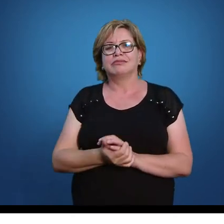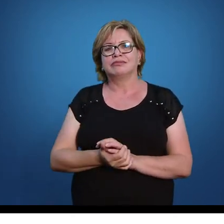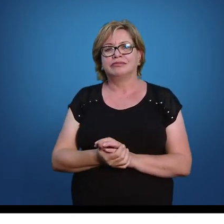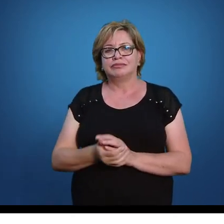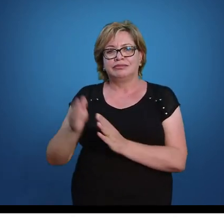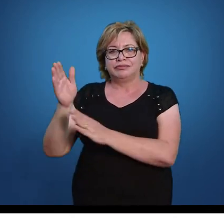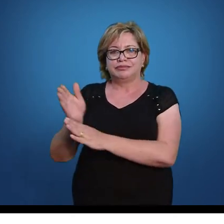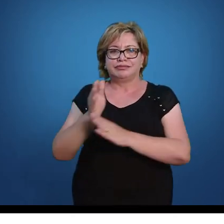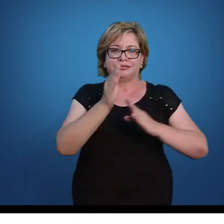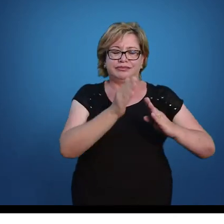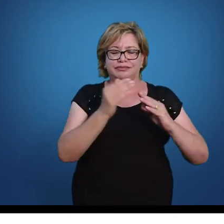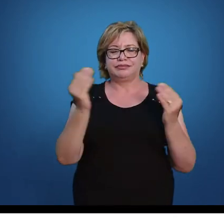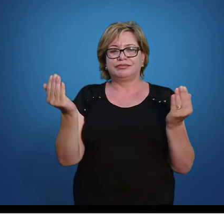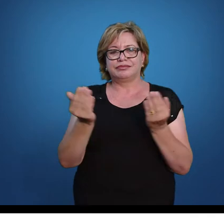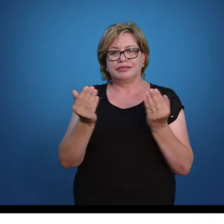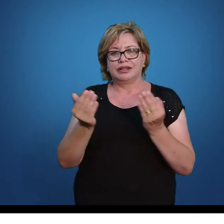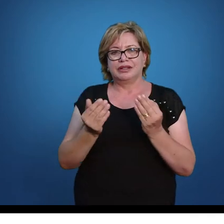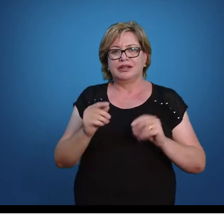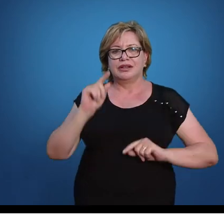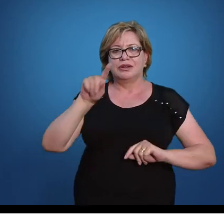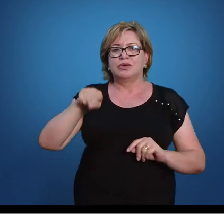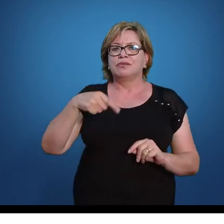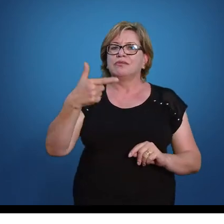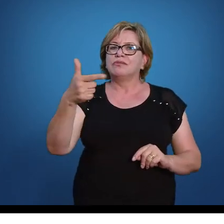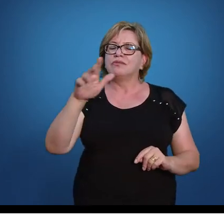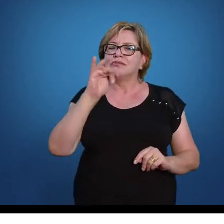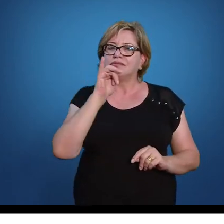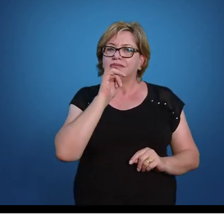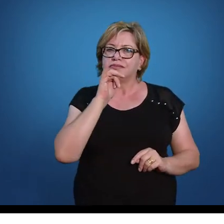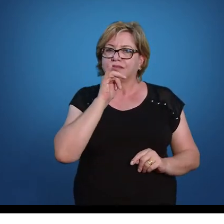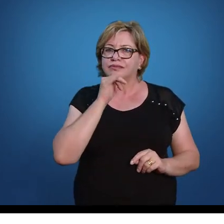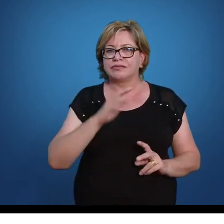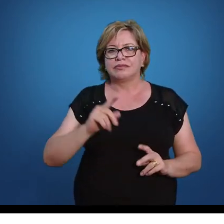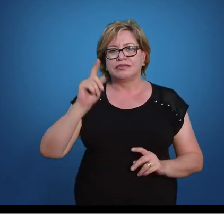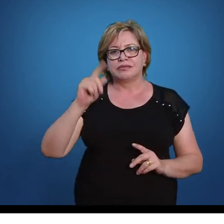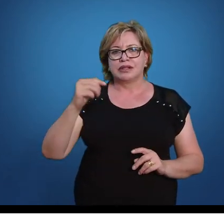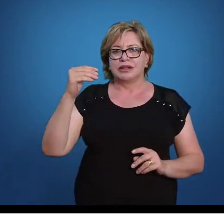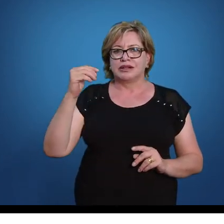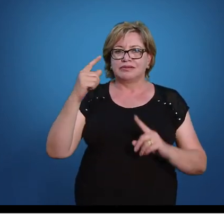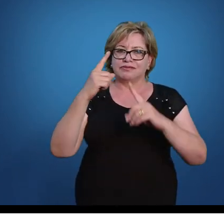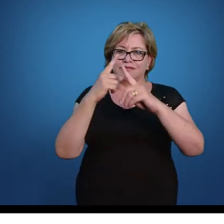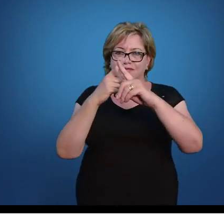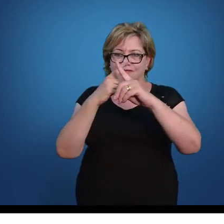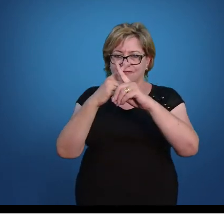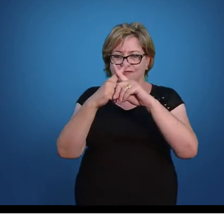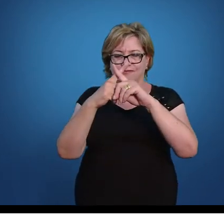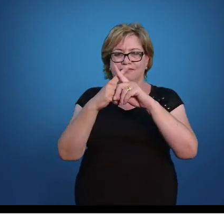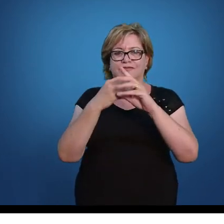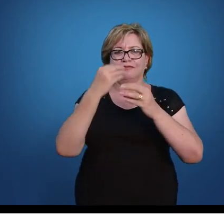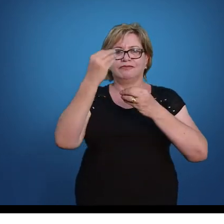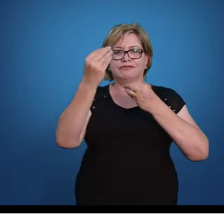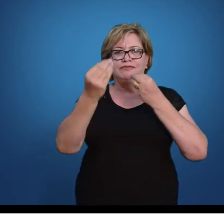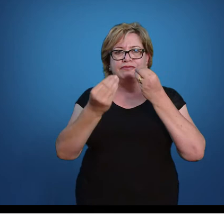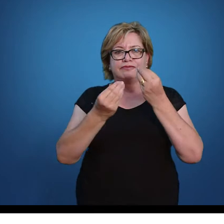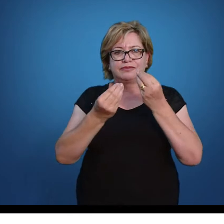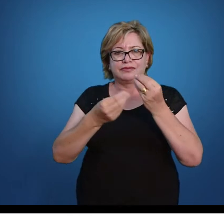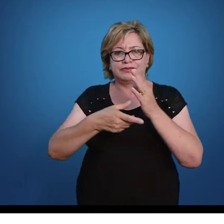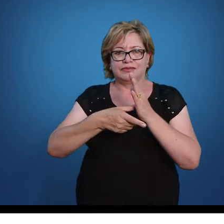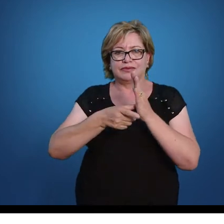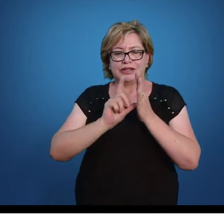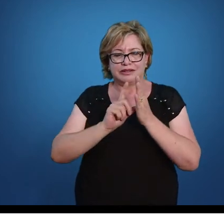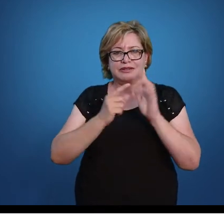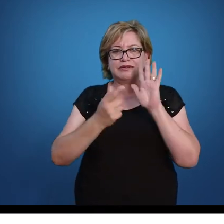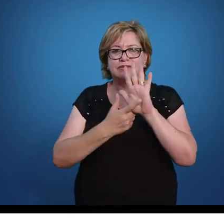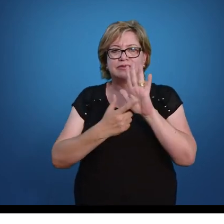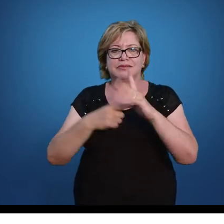Agora a gente vai passar por um próximo exemplo, que é a multiplicação de fração. Antes de eu concluir o exemplo